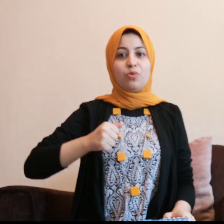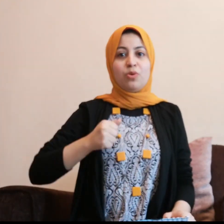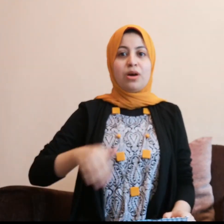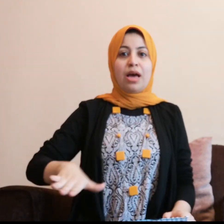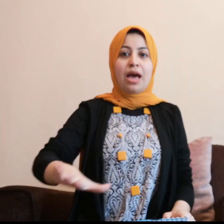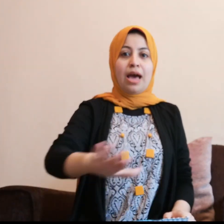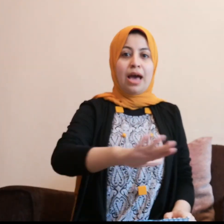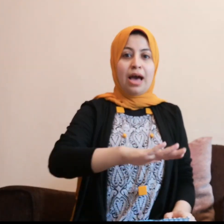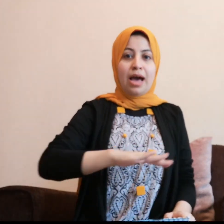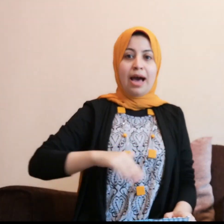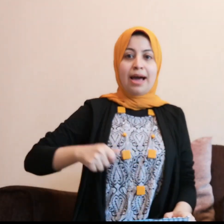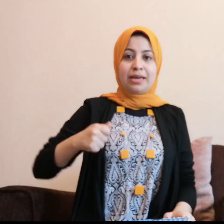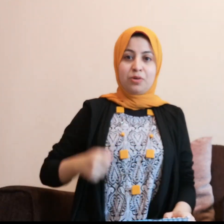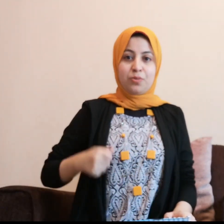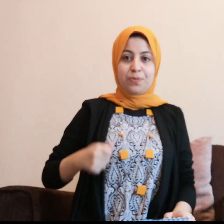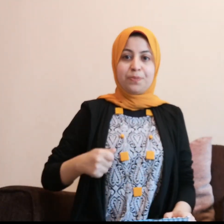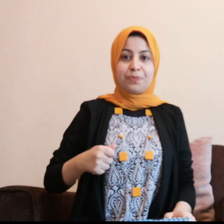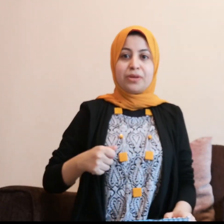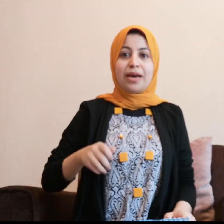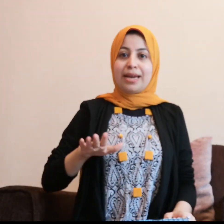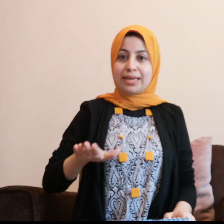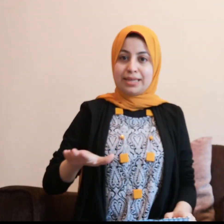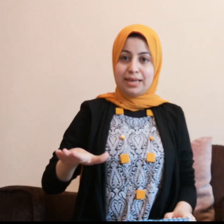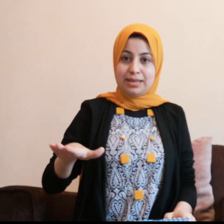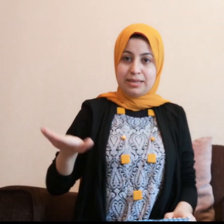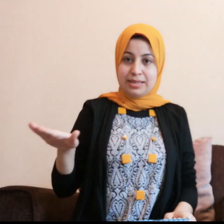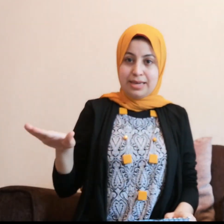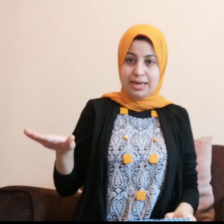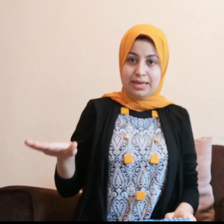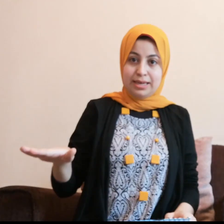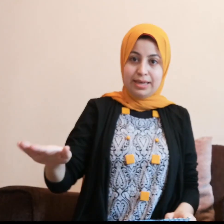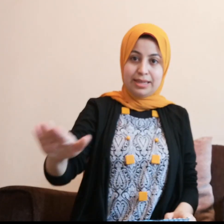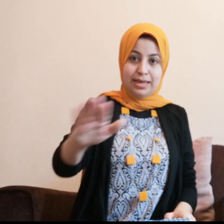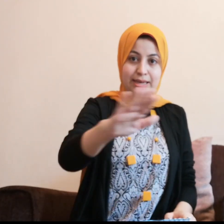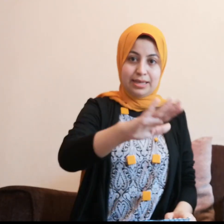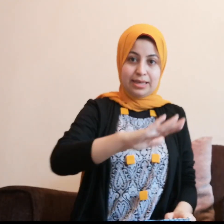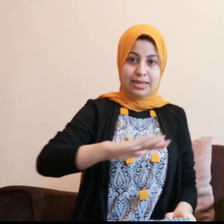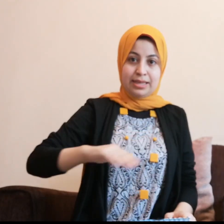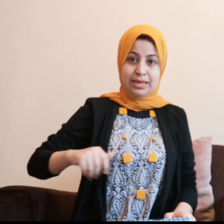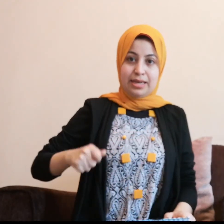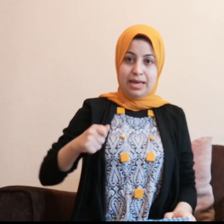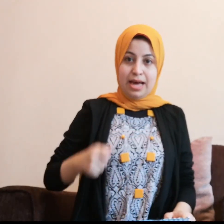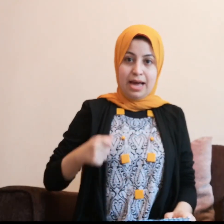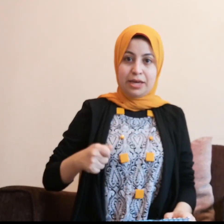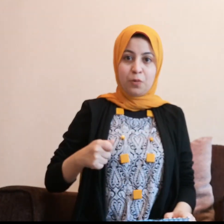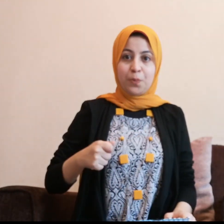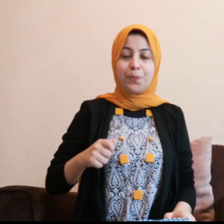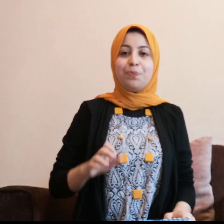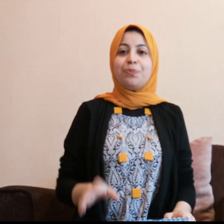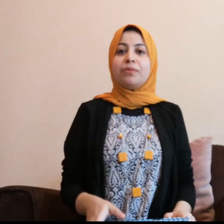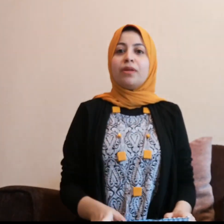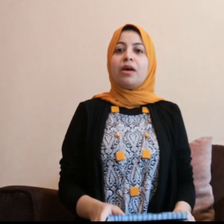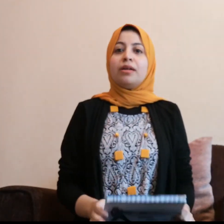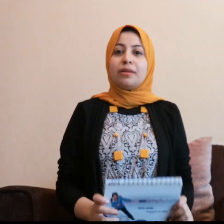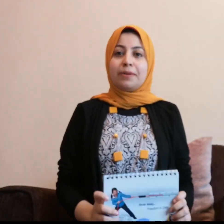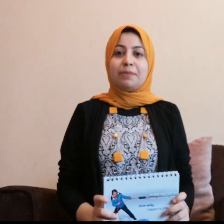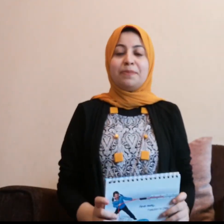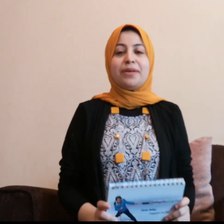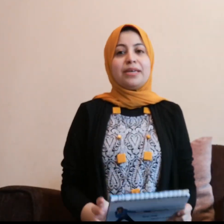عليكم أنا كده ايديا اهي كده كده عليكم تمام؟ آآ